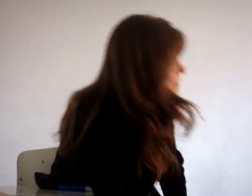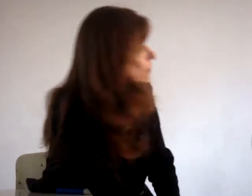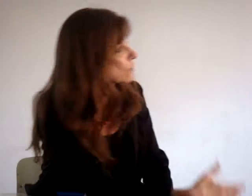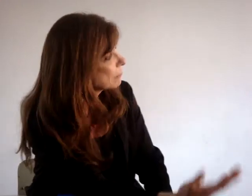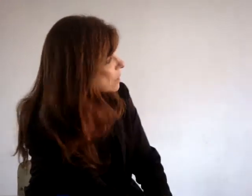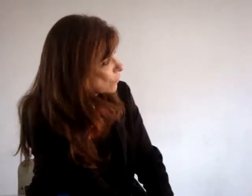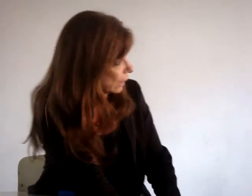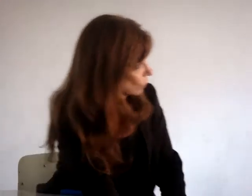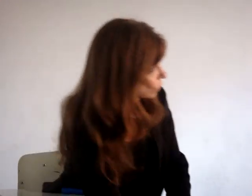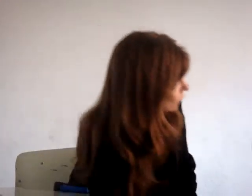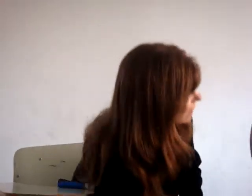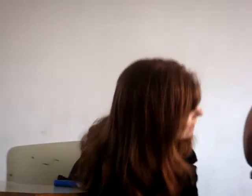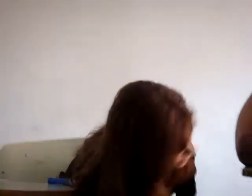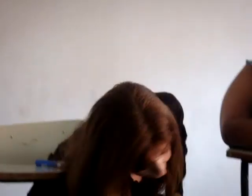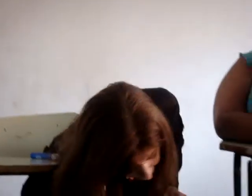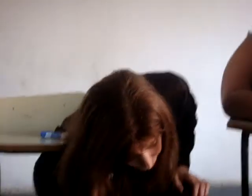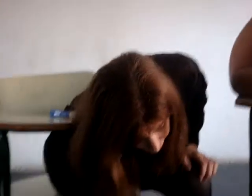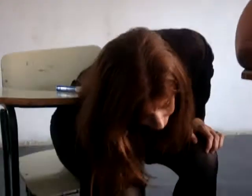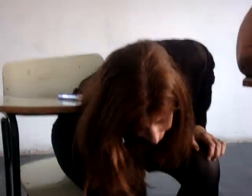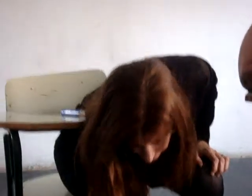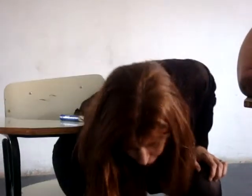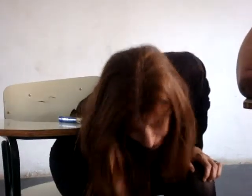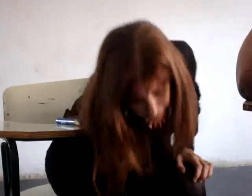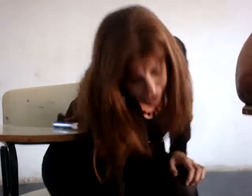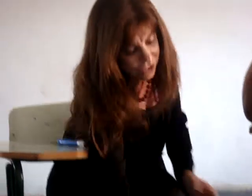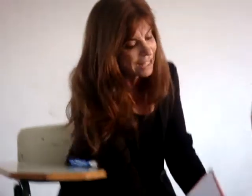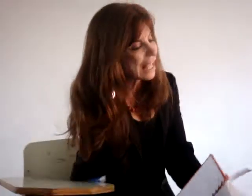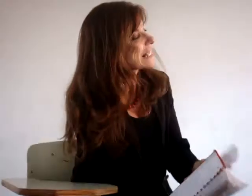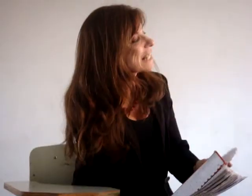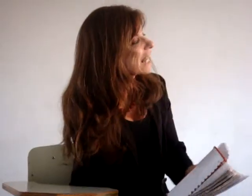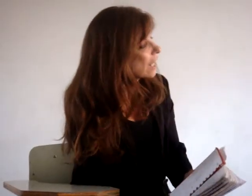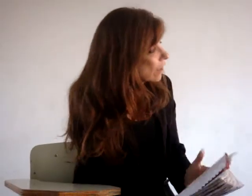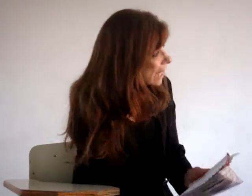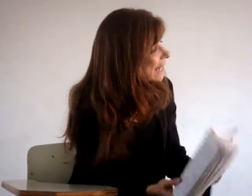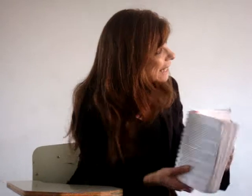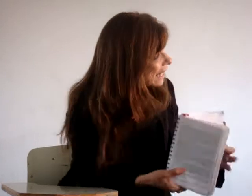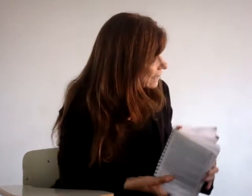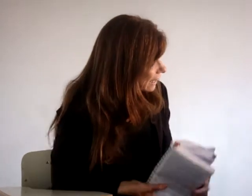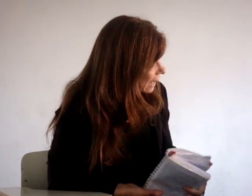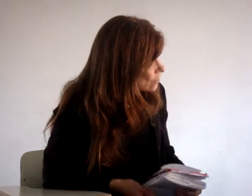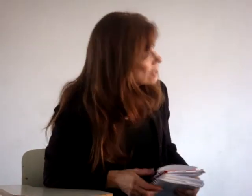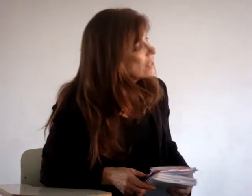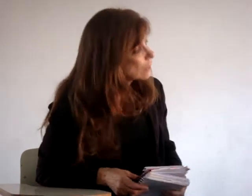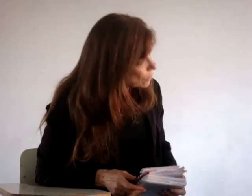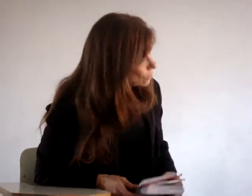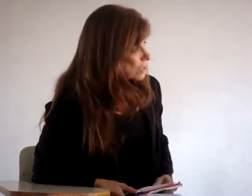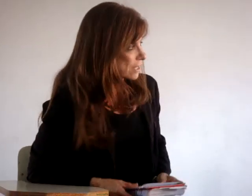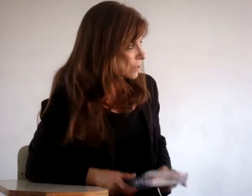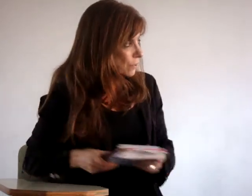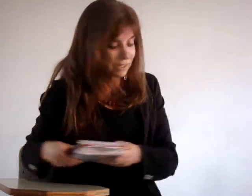fazer a pessoa estar mais bonita, necessariamente. Mas é justamente essa... Essa ilegalidade que produz essas coisas.